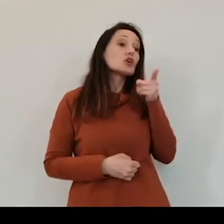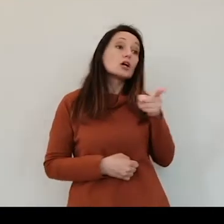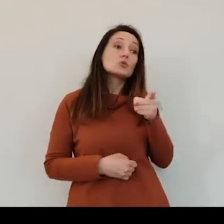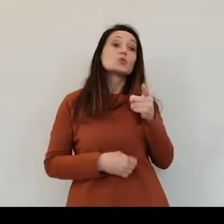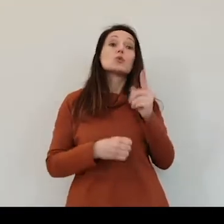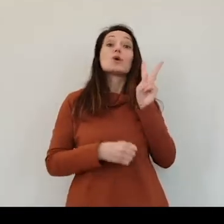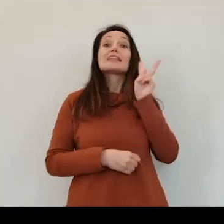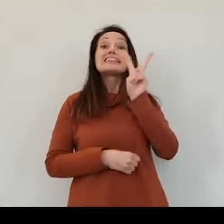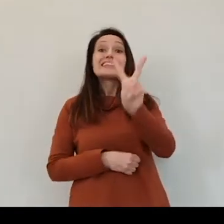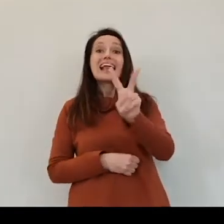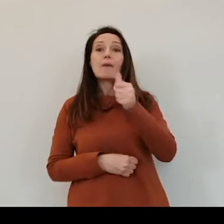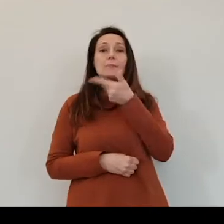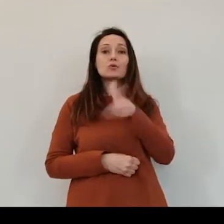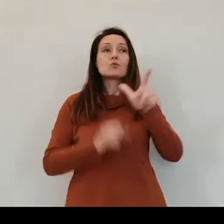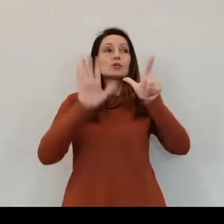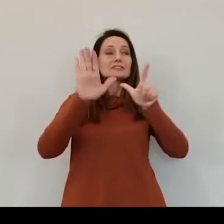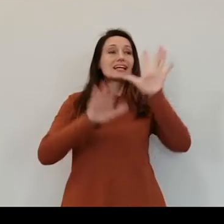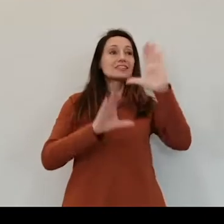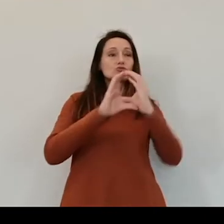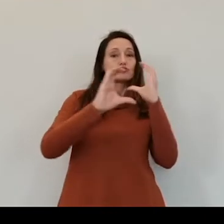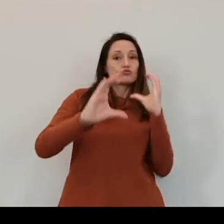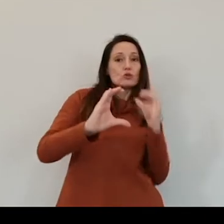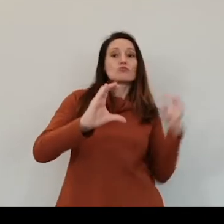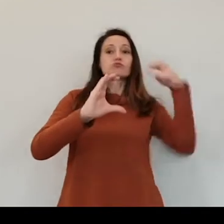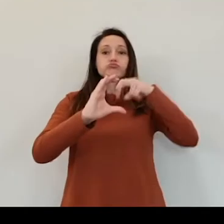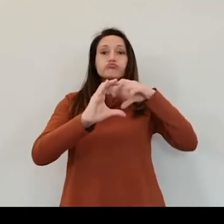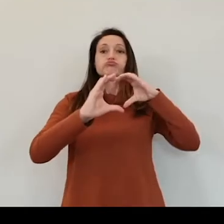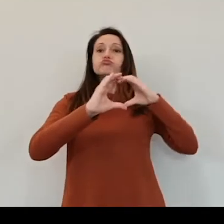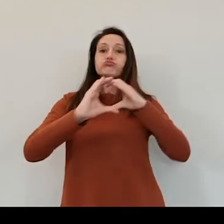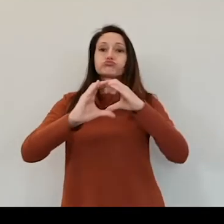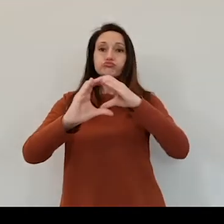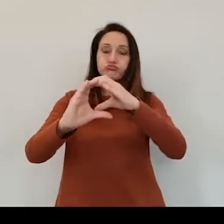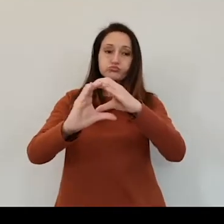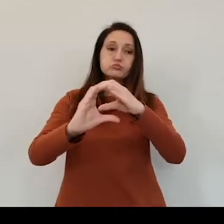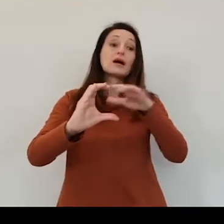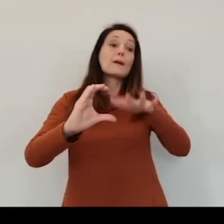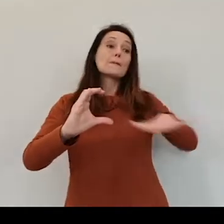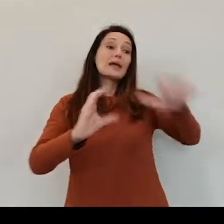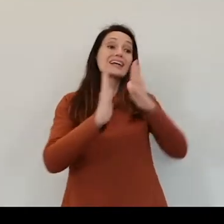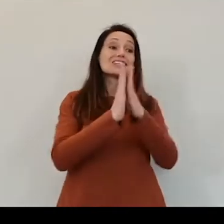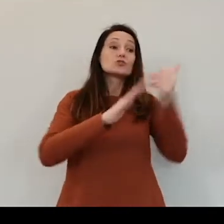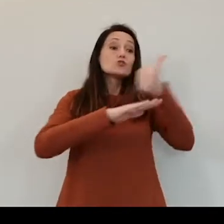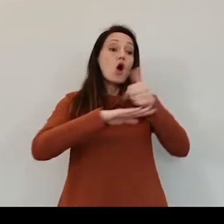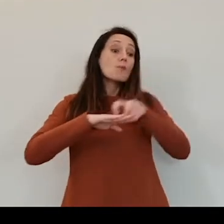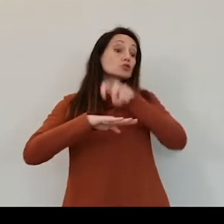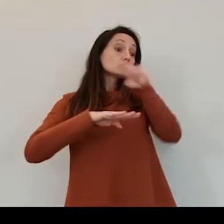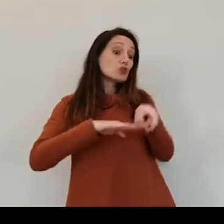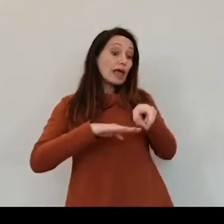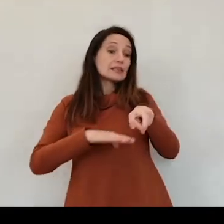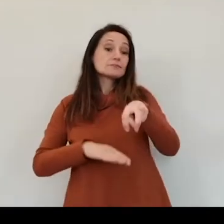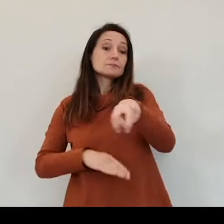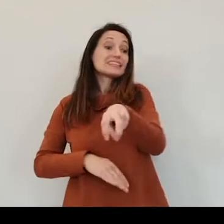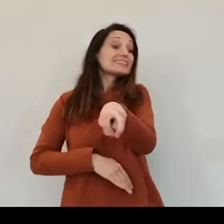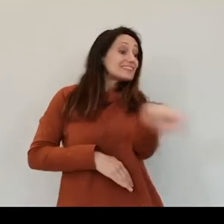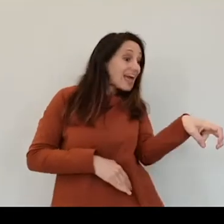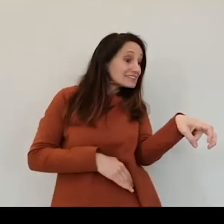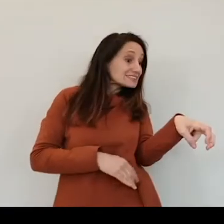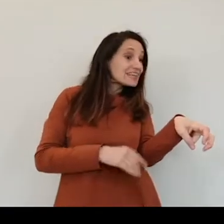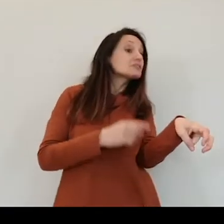prendi il tram numero 75, scendi in piazza del Duomo, gira a destra, troverai tre scalini e un soldo per